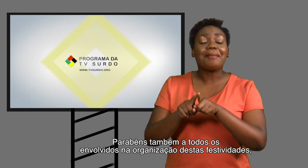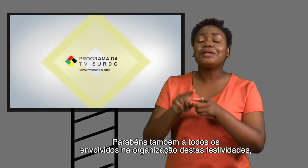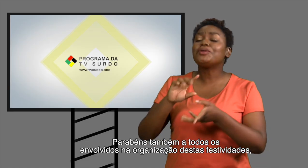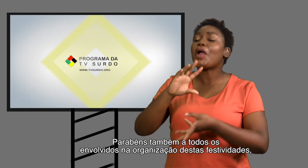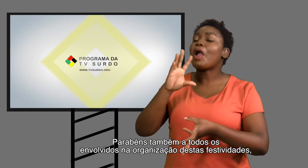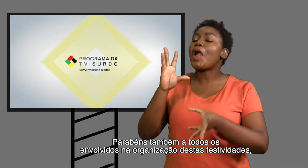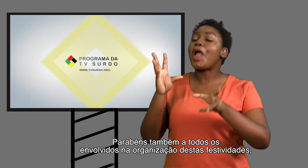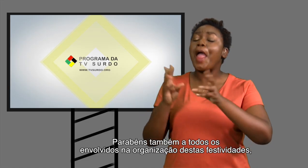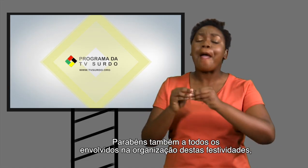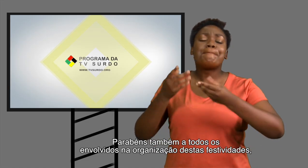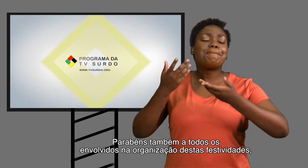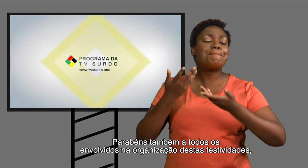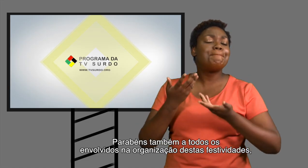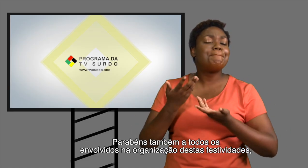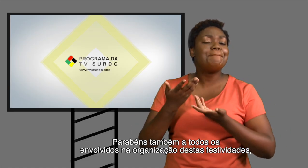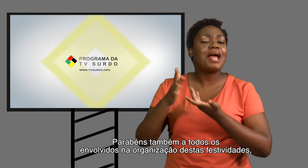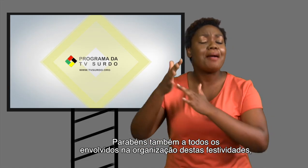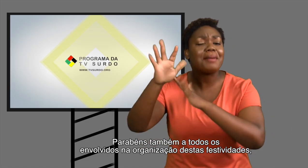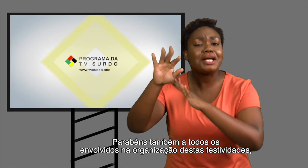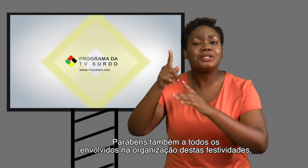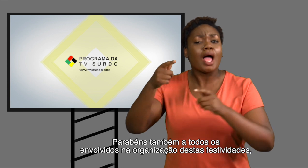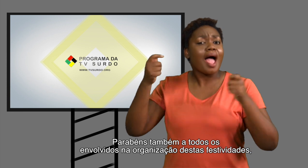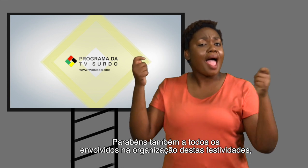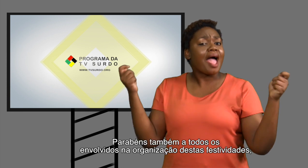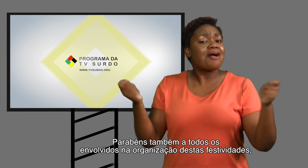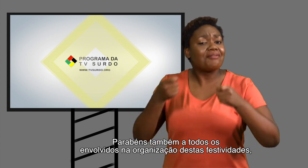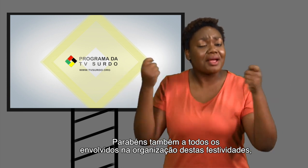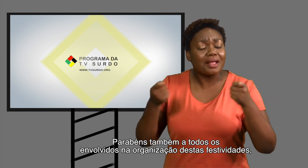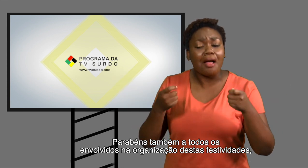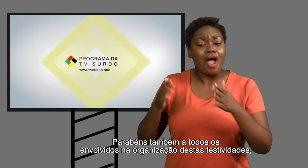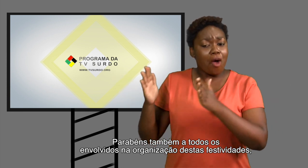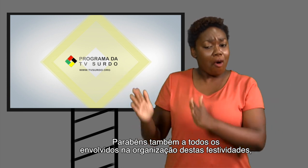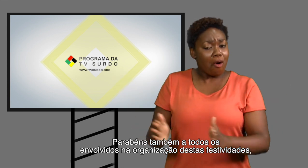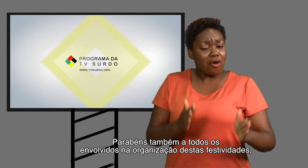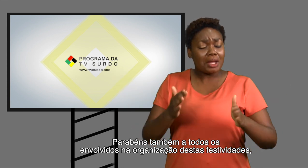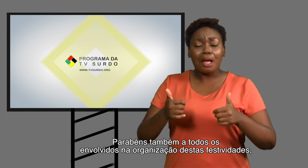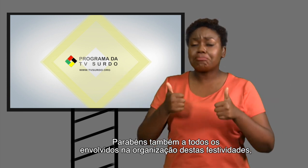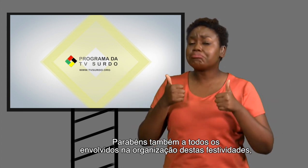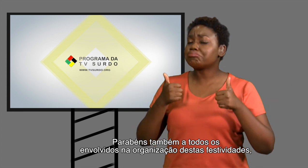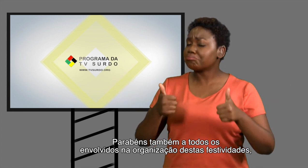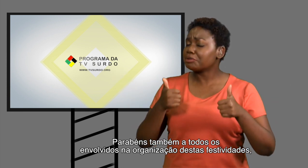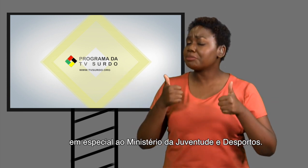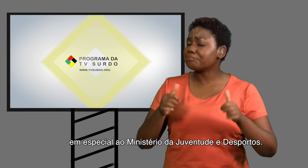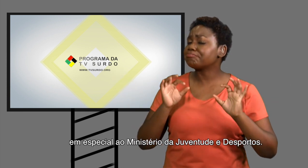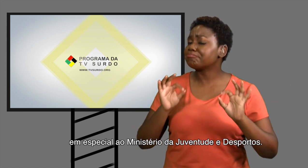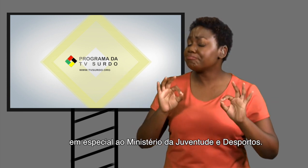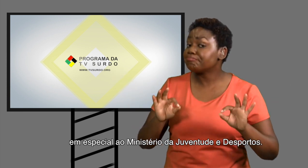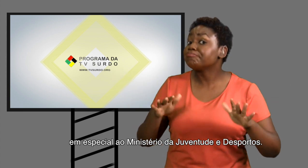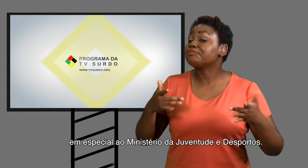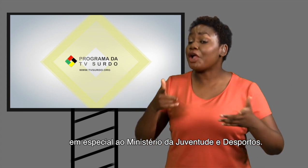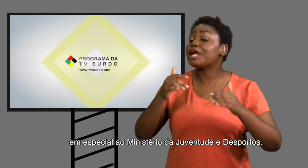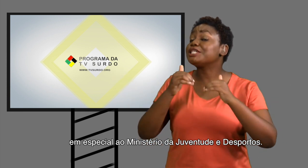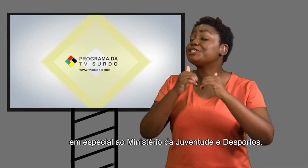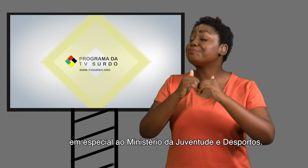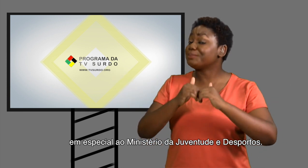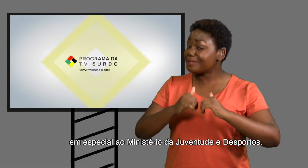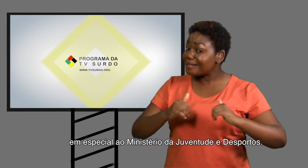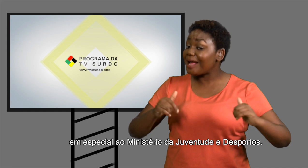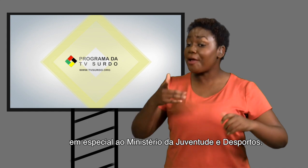Parabéns também a todos os envolvidos na organização destas festividades. Em especial, ao Ministério da